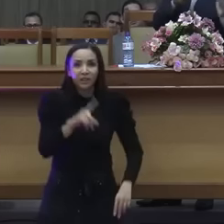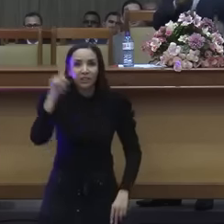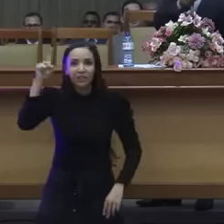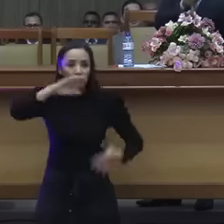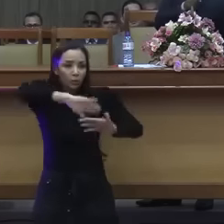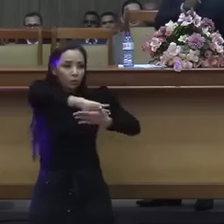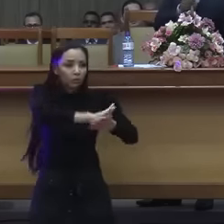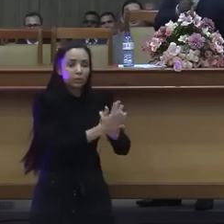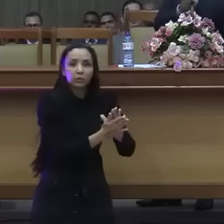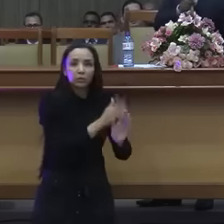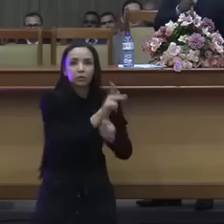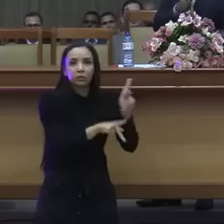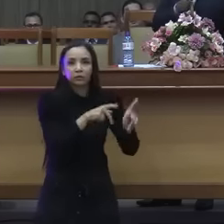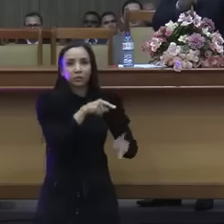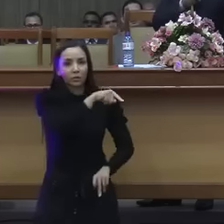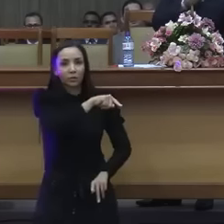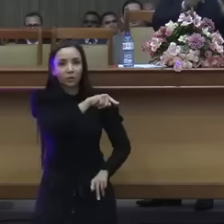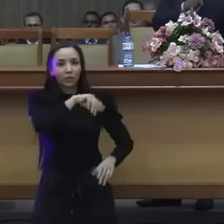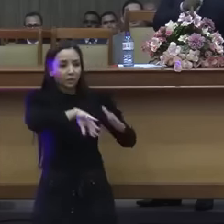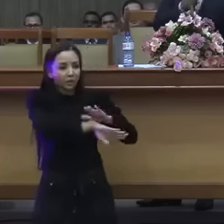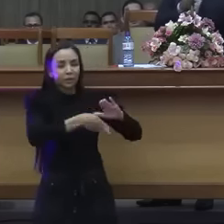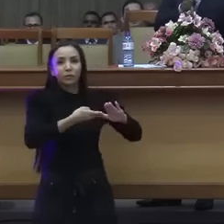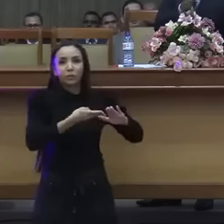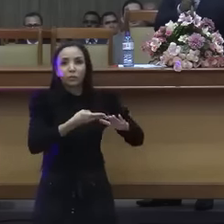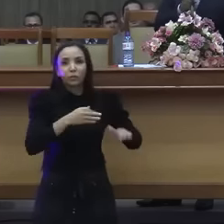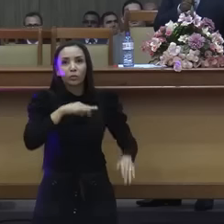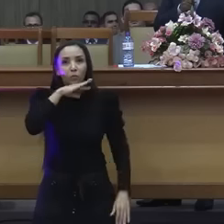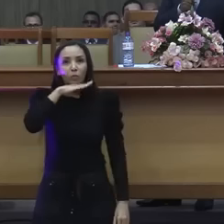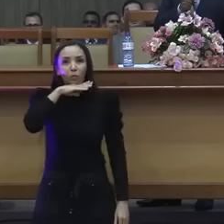tudo que não prestavam. Matavam criança,